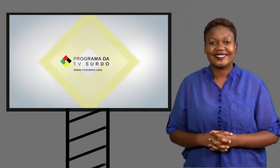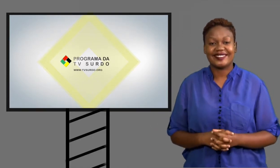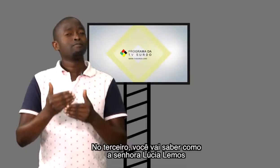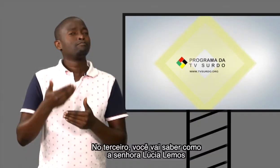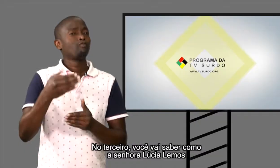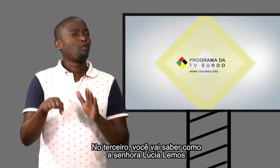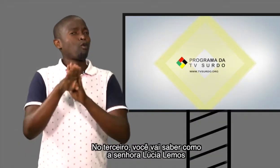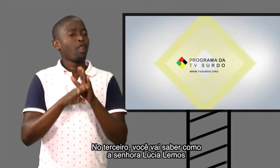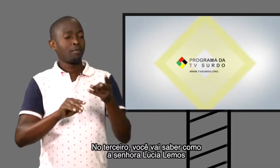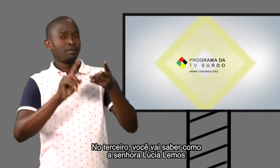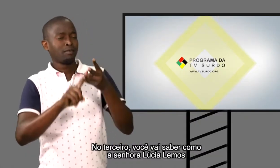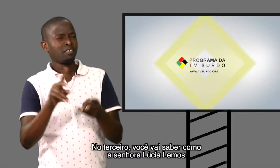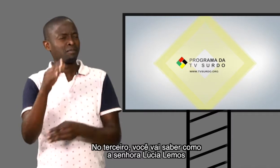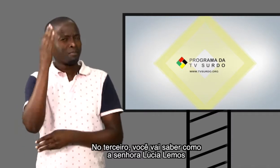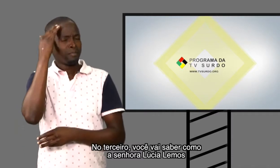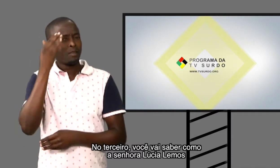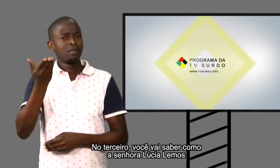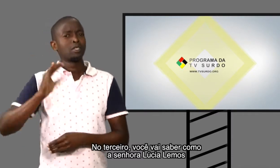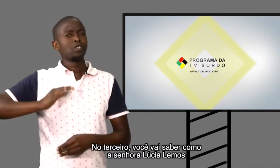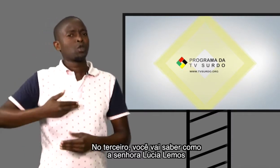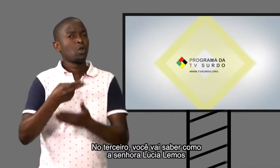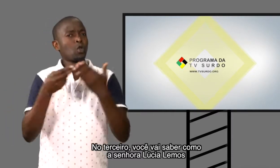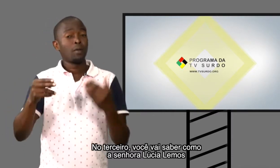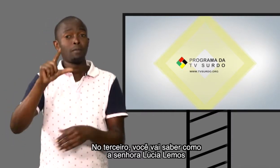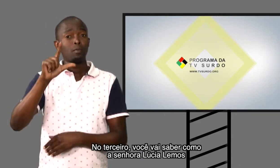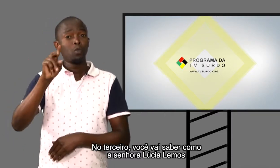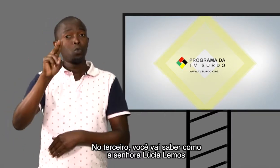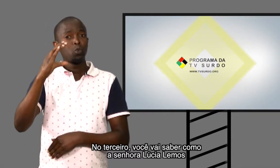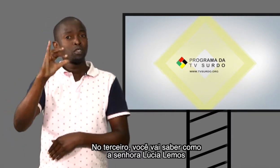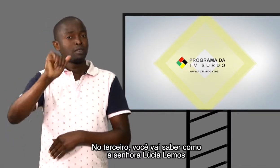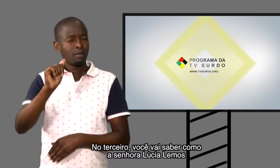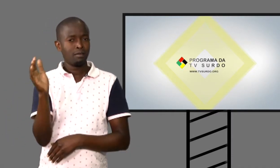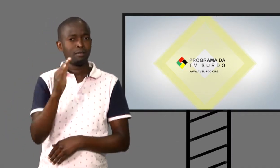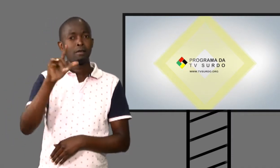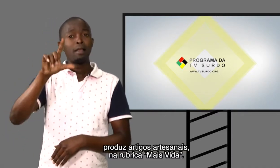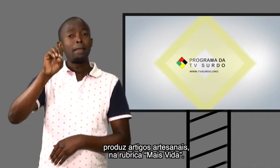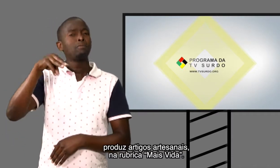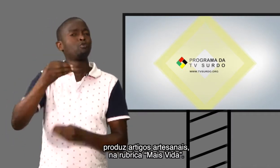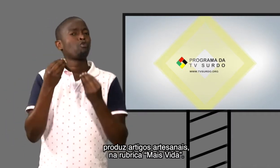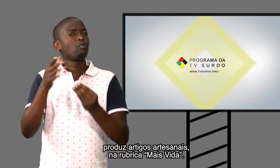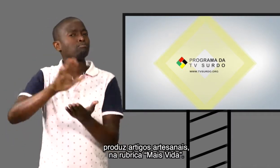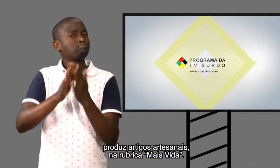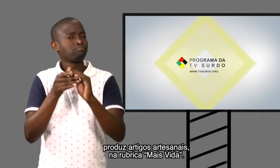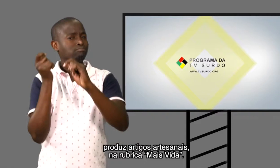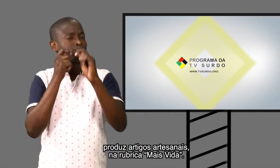No terceiro, você vai saber como a senhora Lúcia Lemos produz artigos